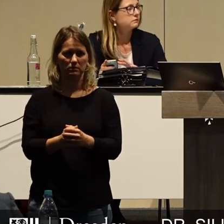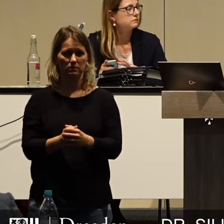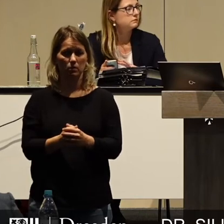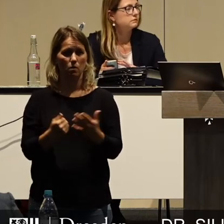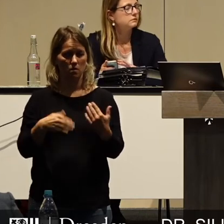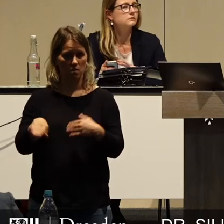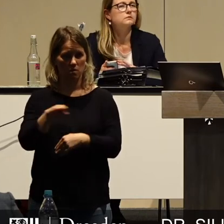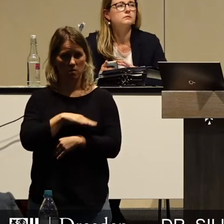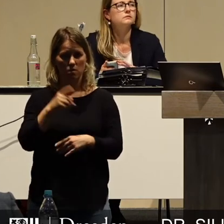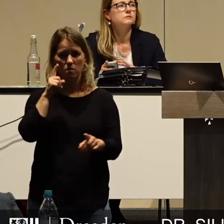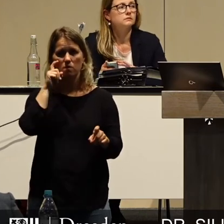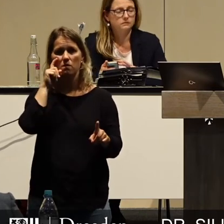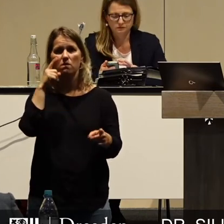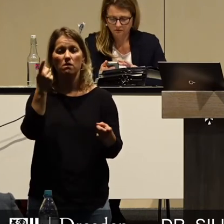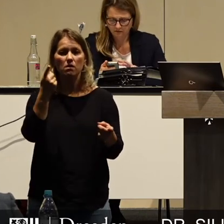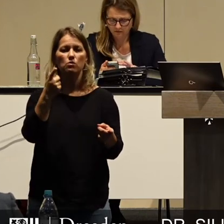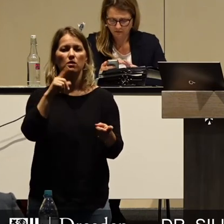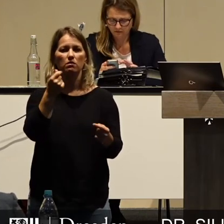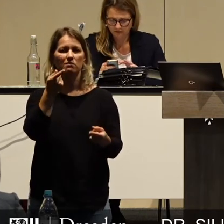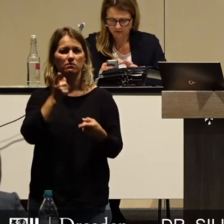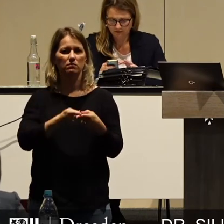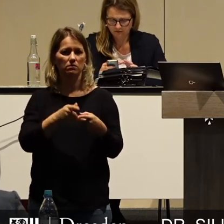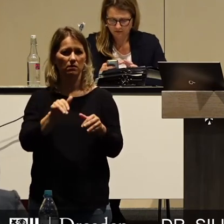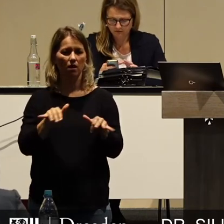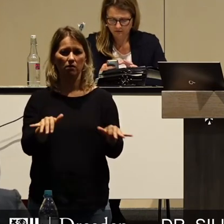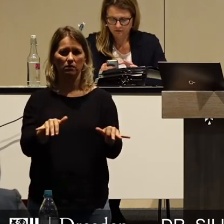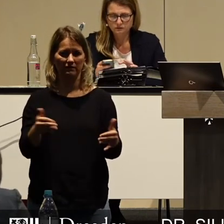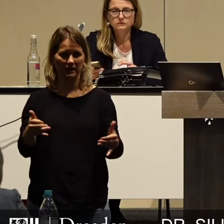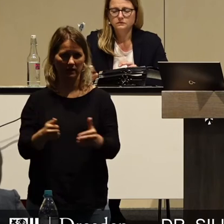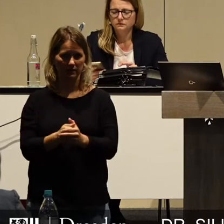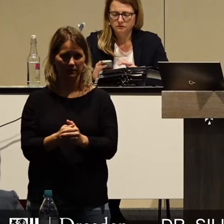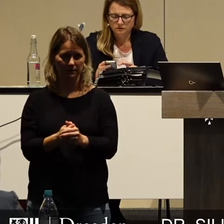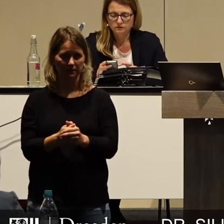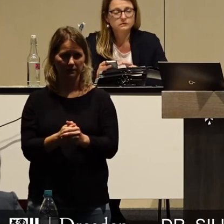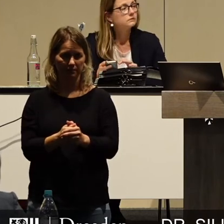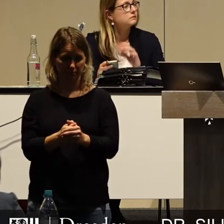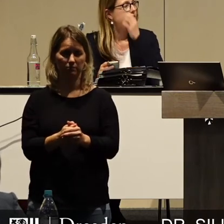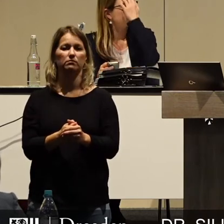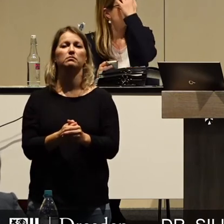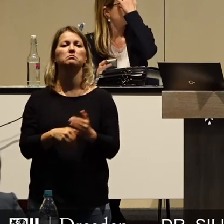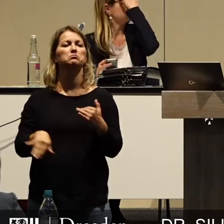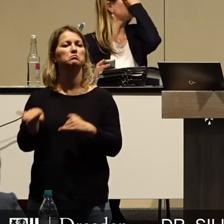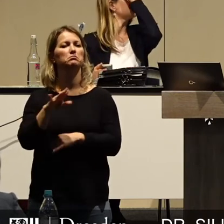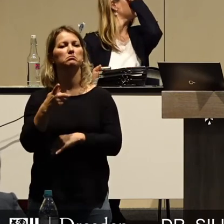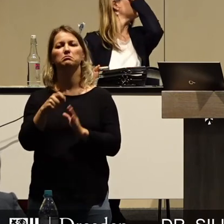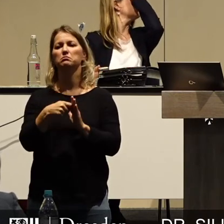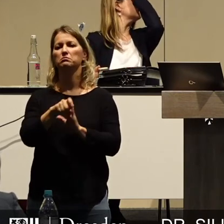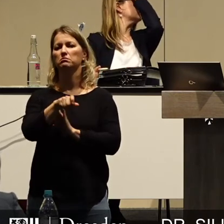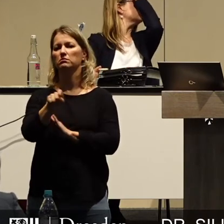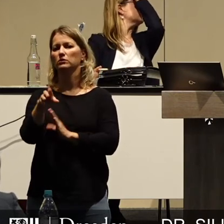den Nerven, sondern vor allem auch am Kontostand der Familien. Und jetzt kommen gewählte Stadtvertreter unserer Stadt